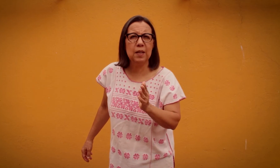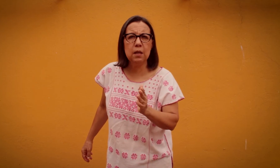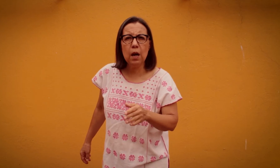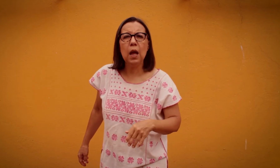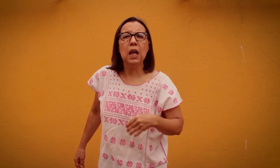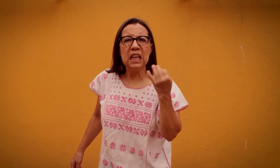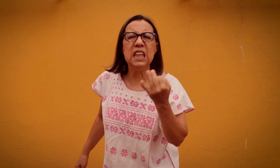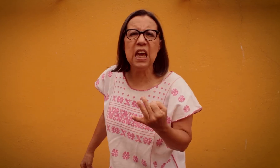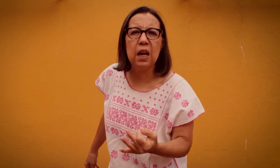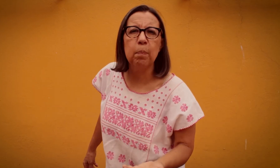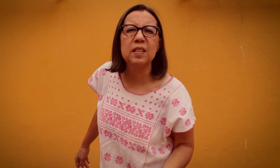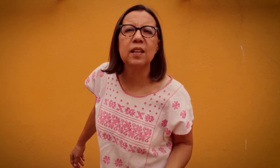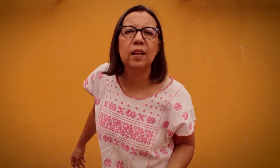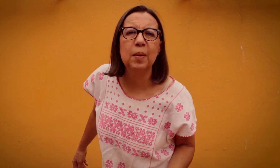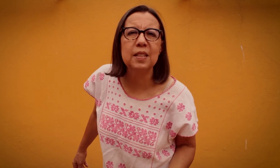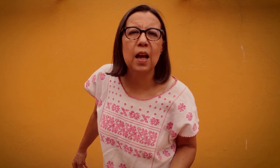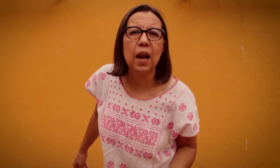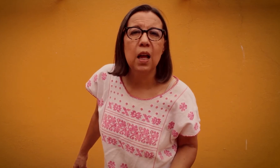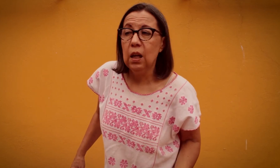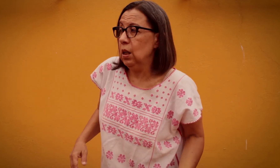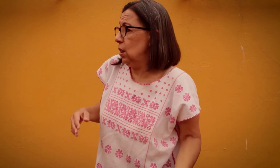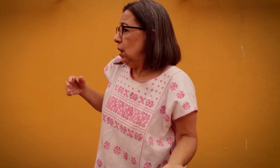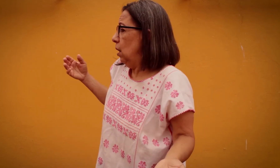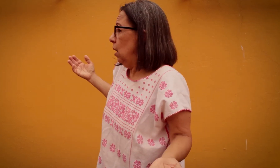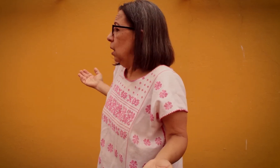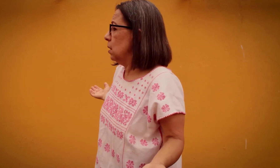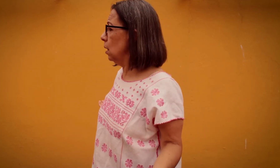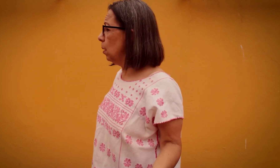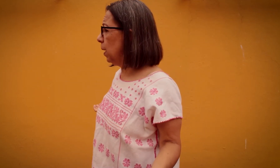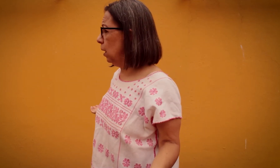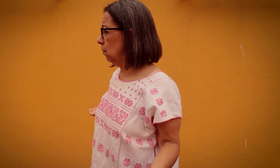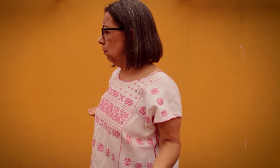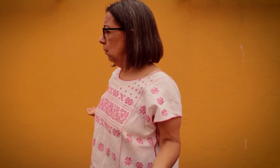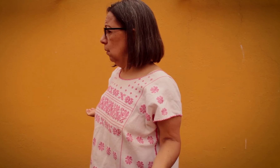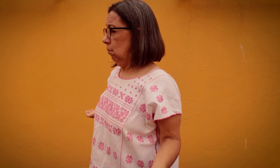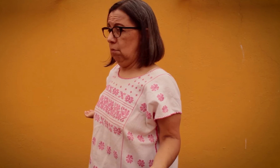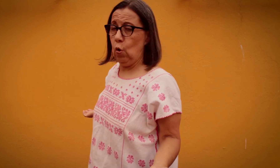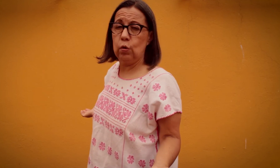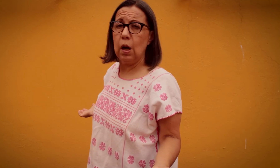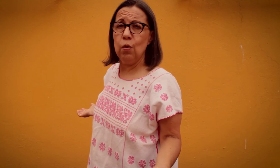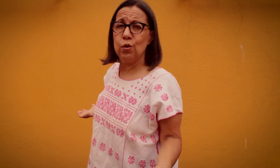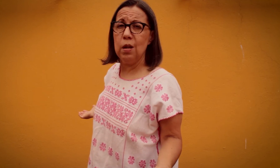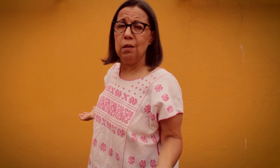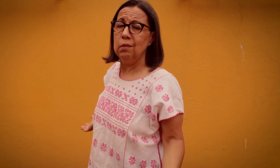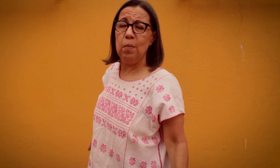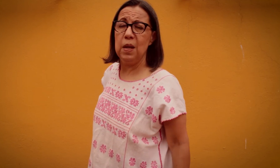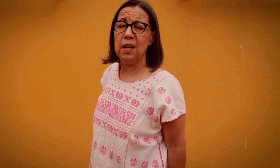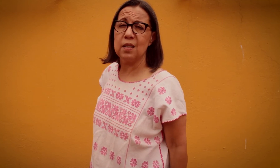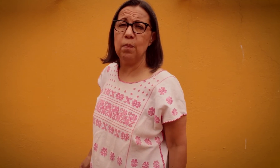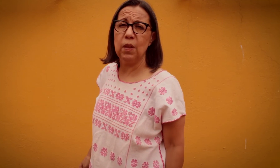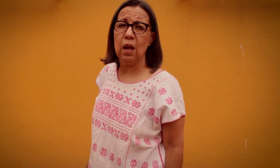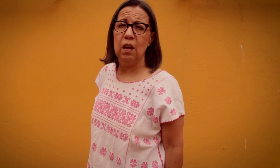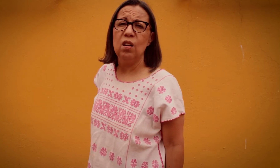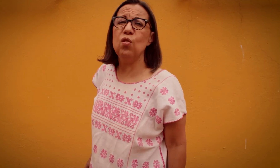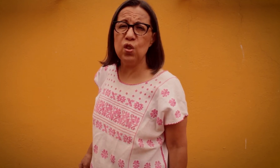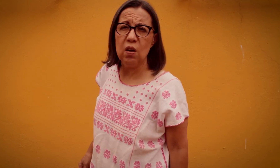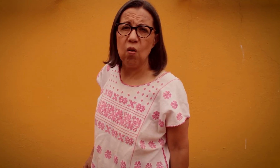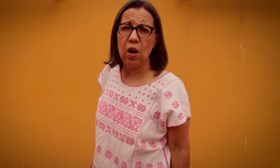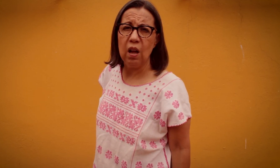manzana Quiere pastel de manzana Y si le sirven Otra cosa También la acepta No se enoja